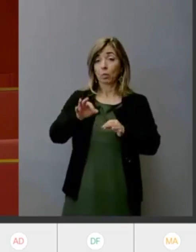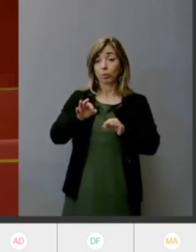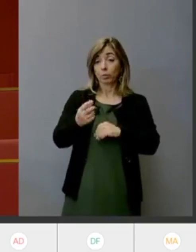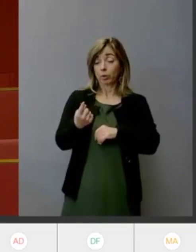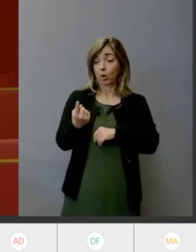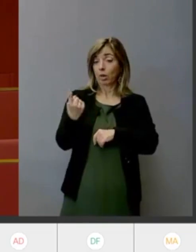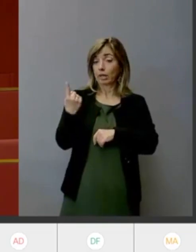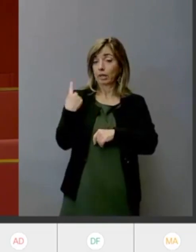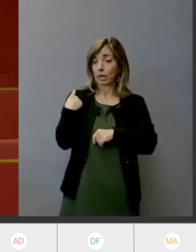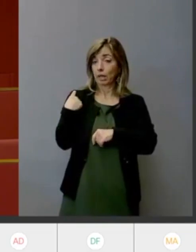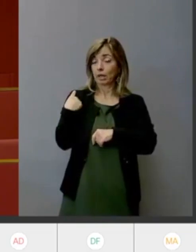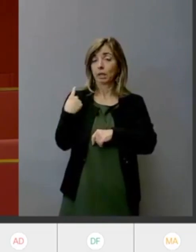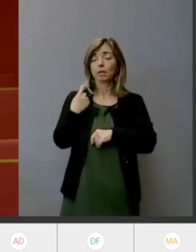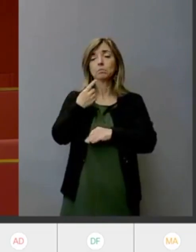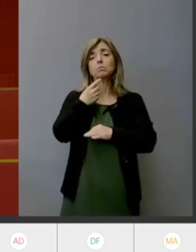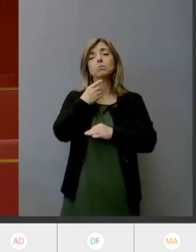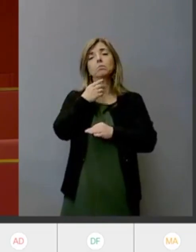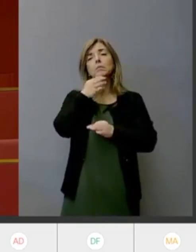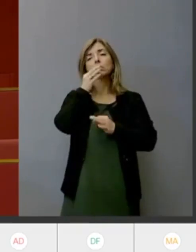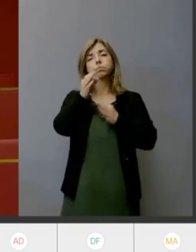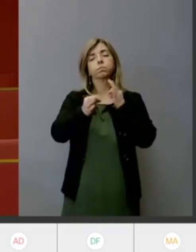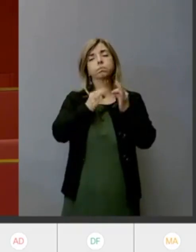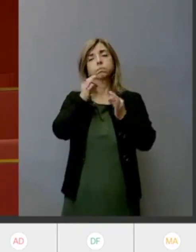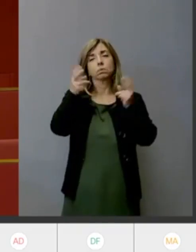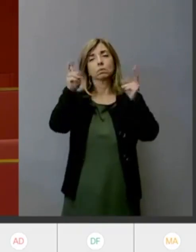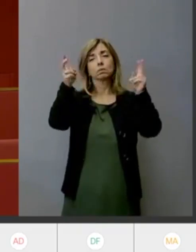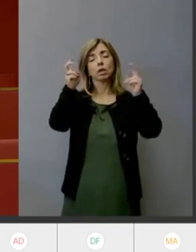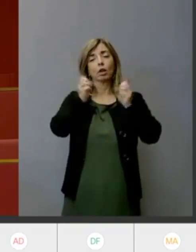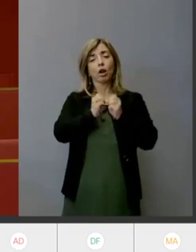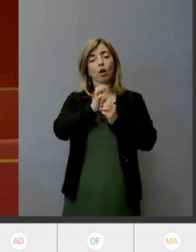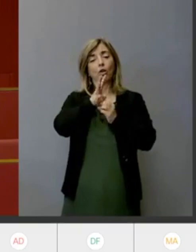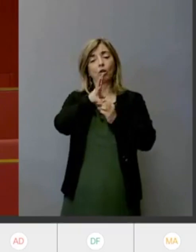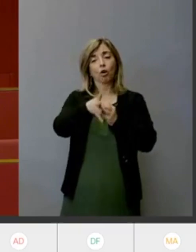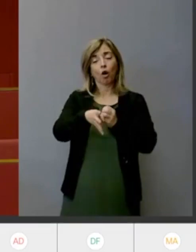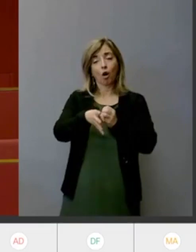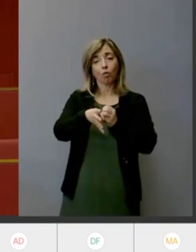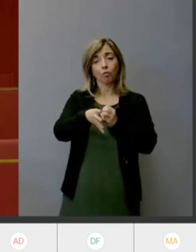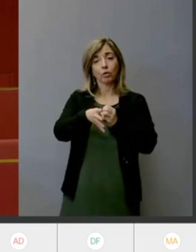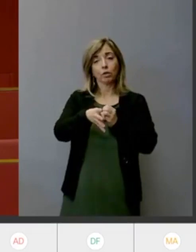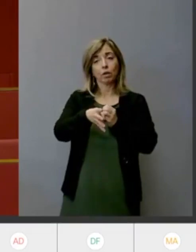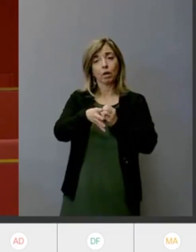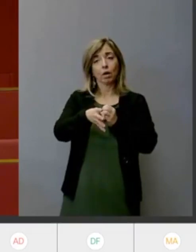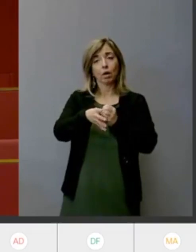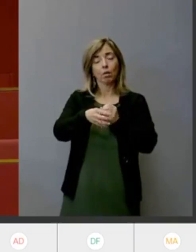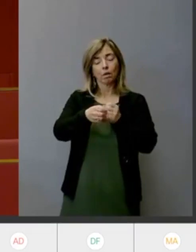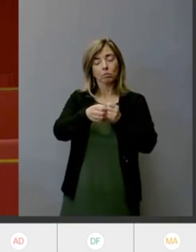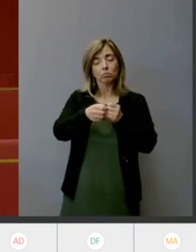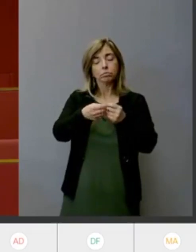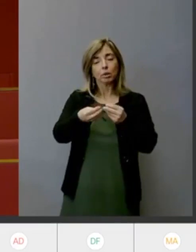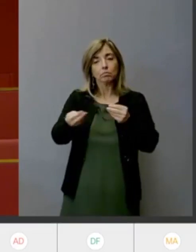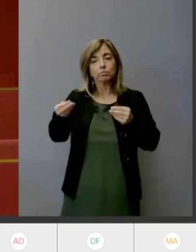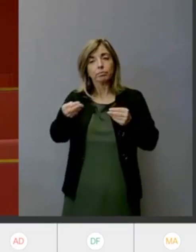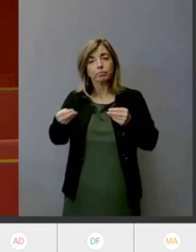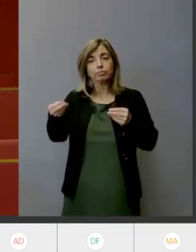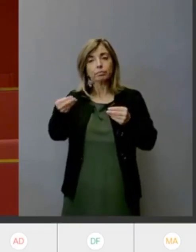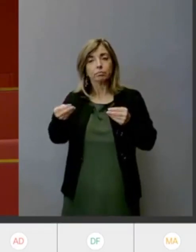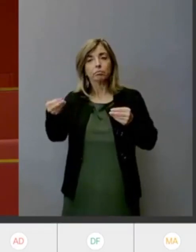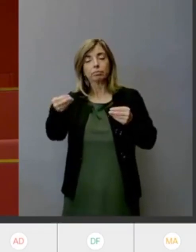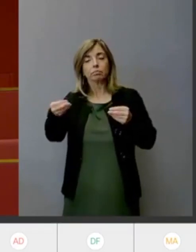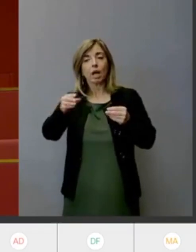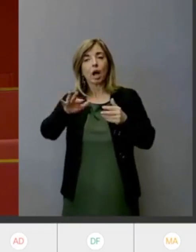di covid era farsi anche diciamo allargato parlando insomma della di quello che secondo lui sono